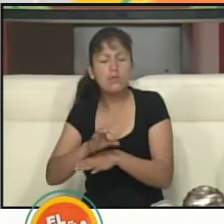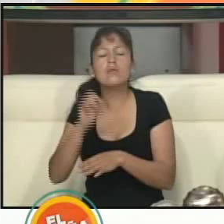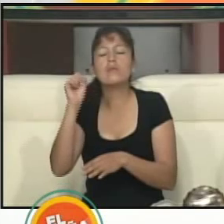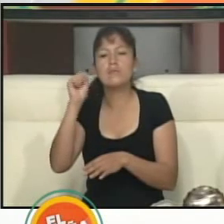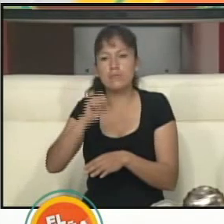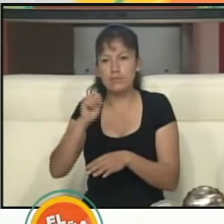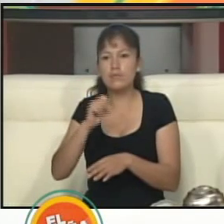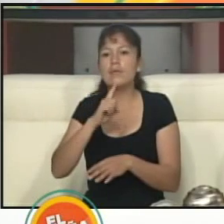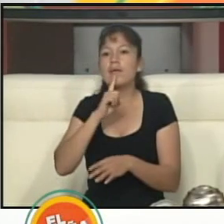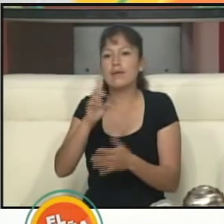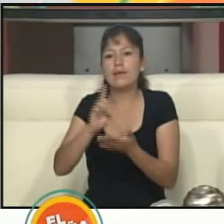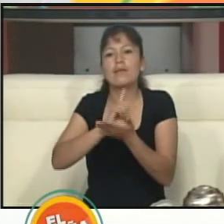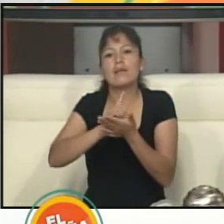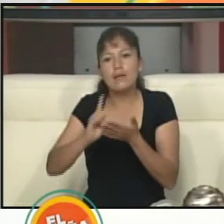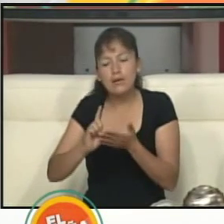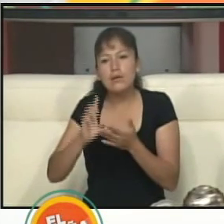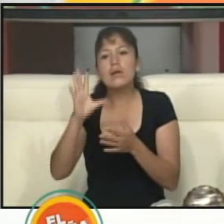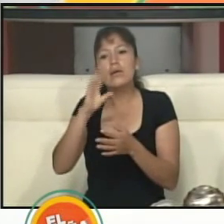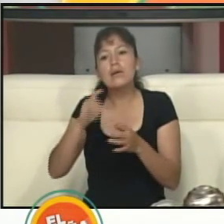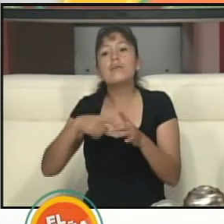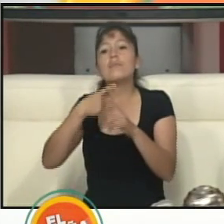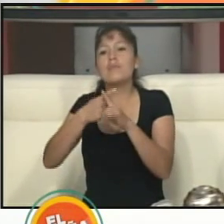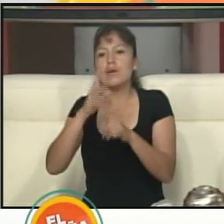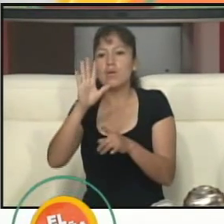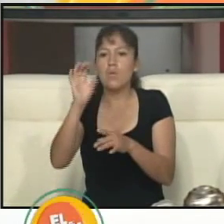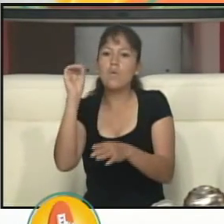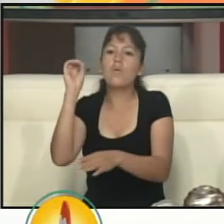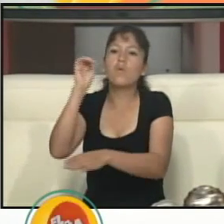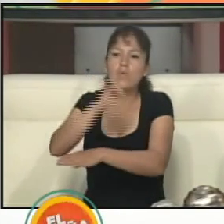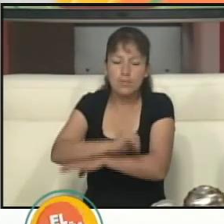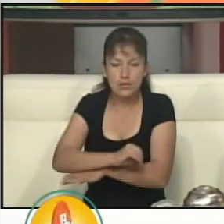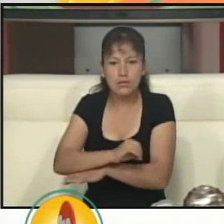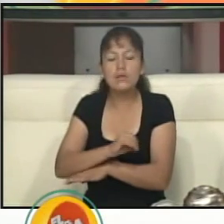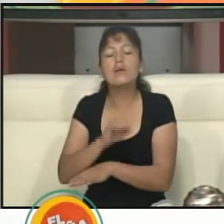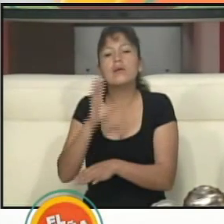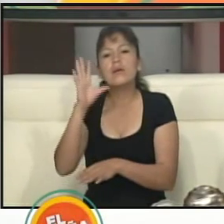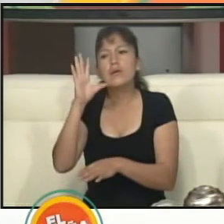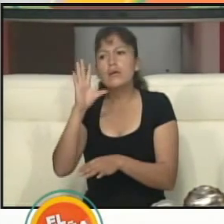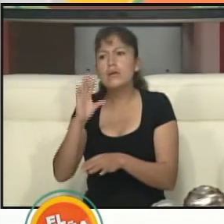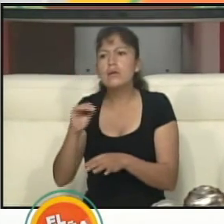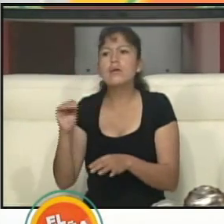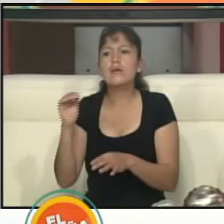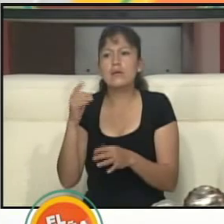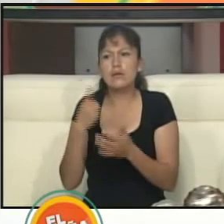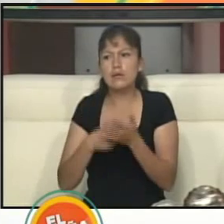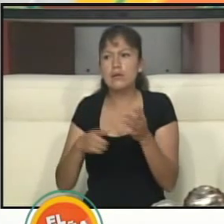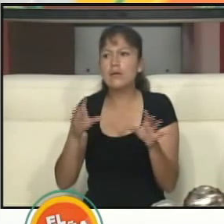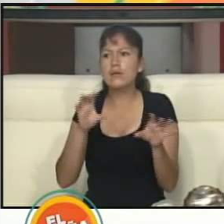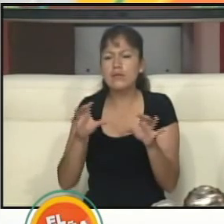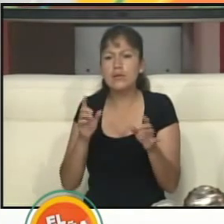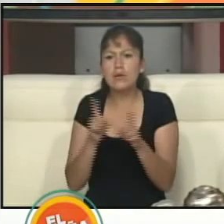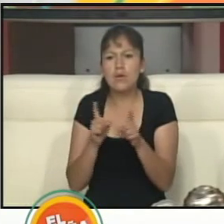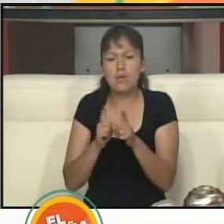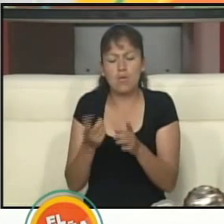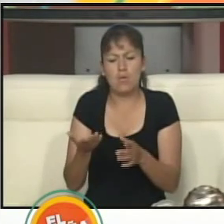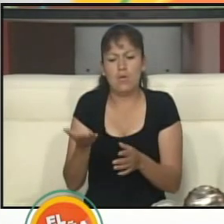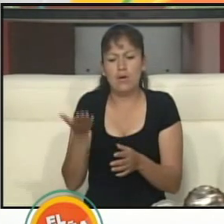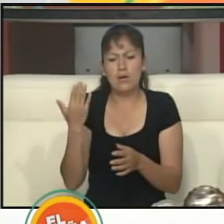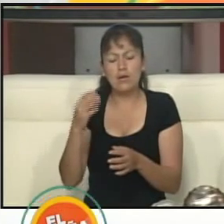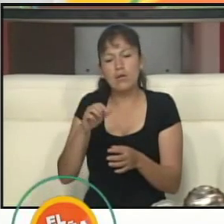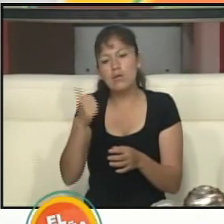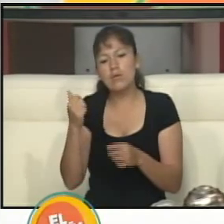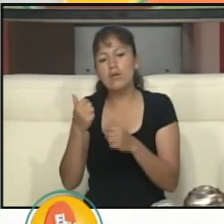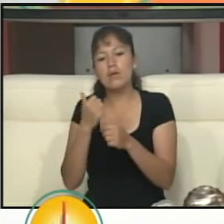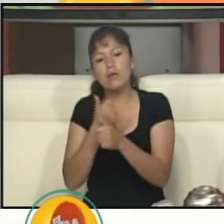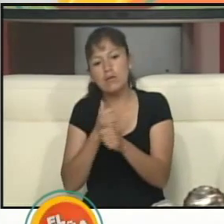un derecho y es una obligación. Es obligación. ¿Será que, igual que en anteriores votaciones, habrá un auto en